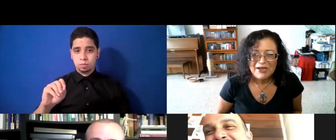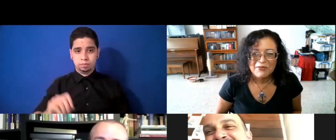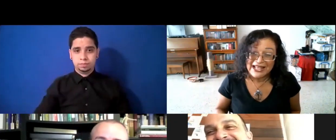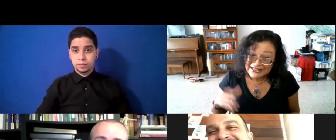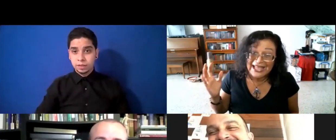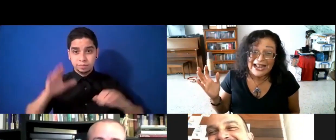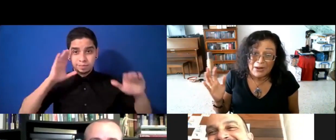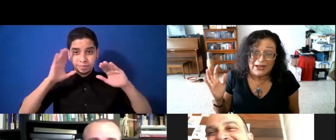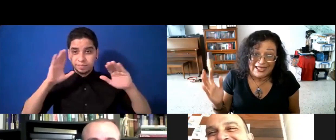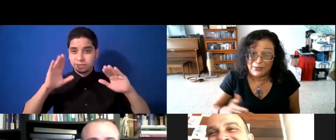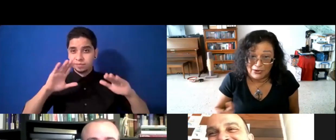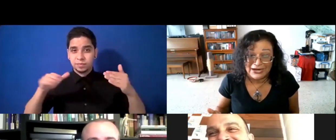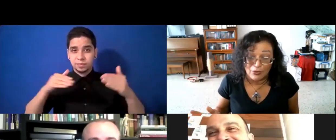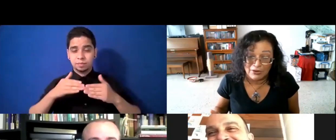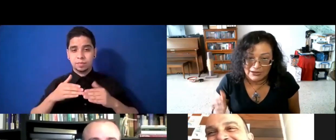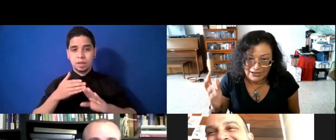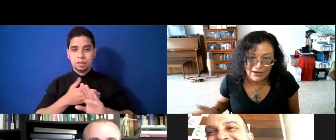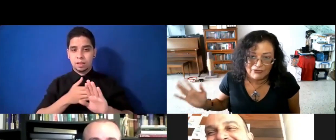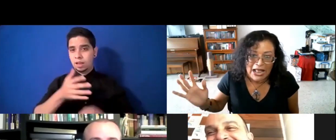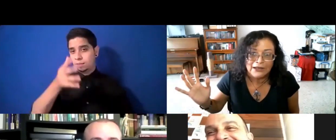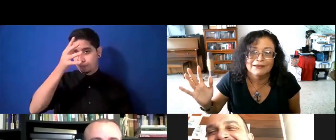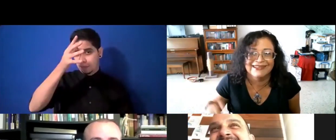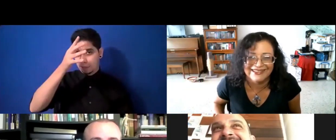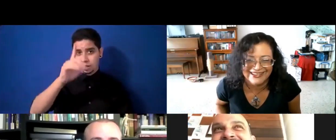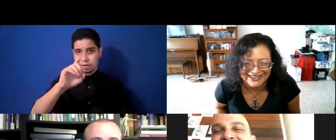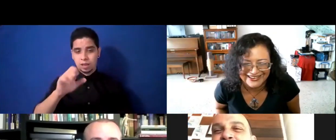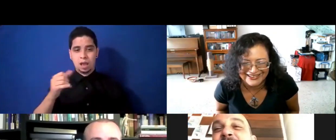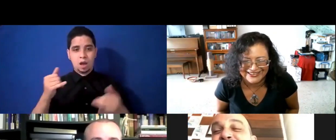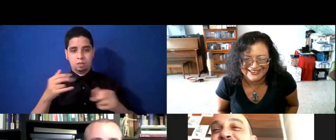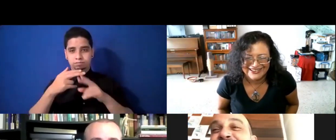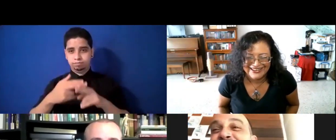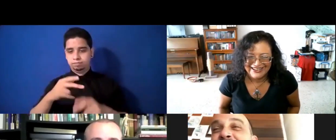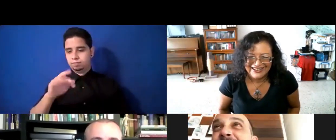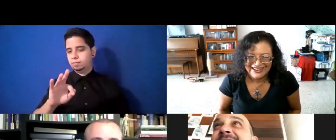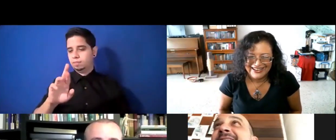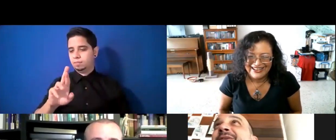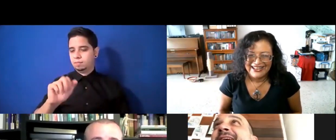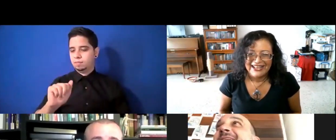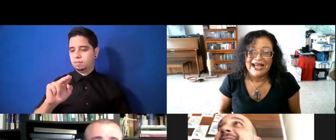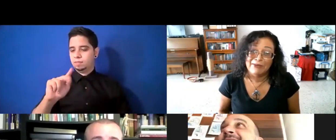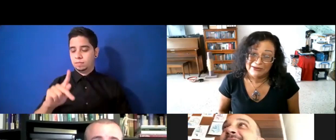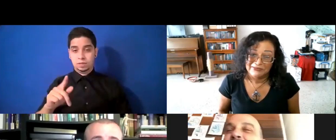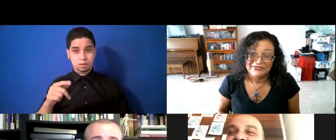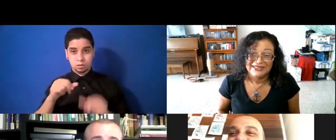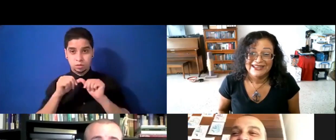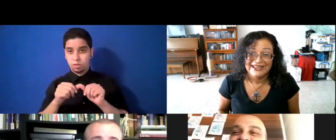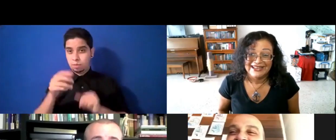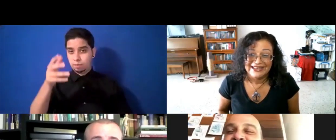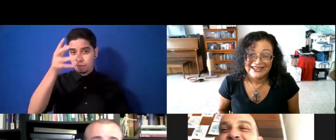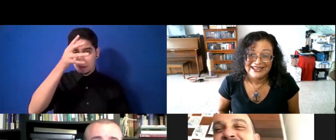Porque antes eras el papá de, pero ahora no, ahora eres Frank. Bueno, sigo siendo el papá de, ahora el papá de Rosquillo y ahora